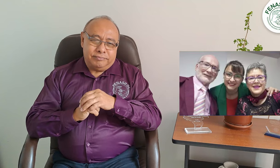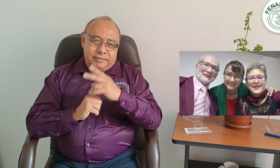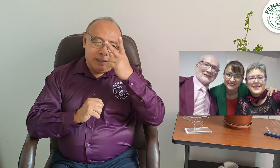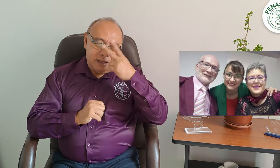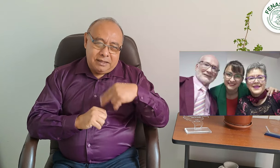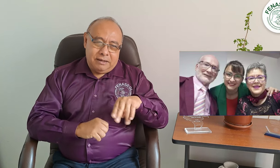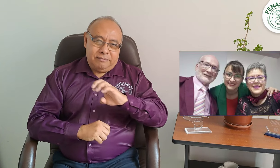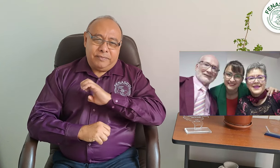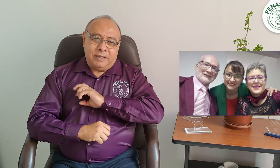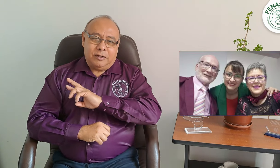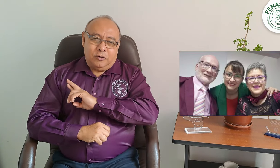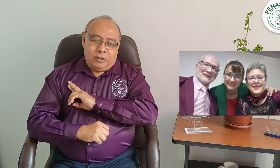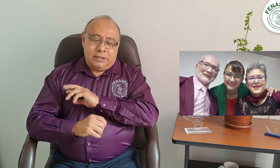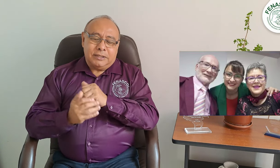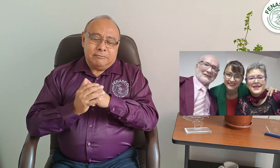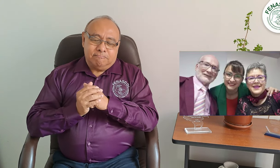y su hija Edith.